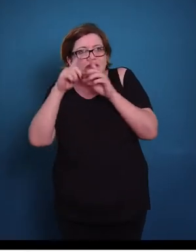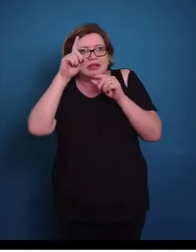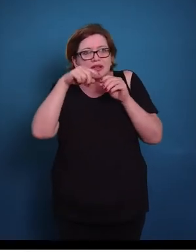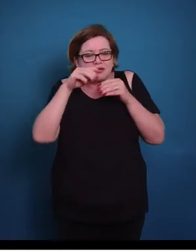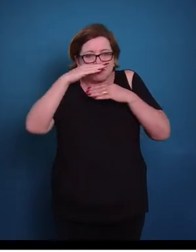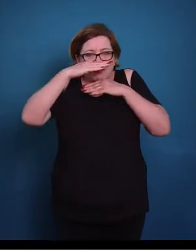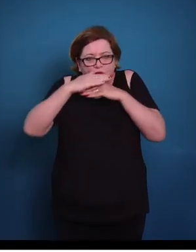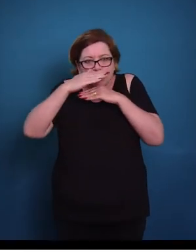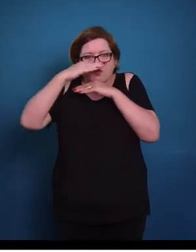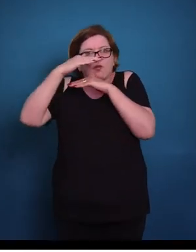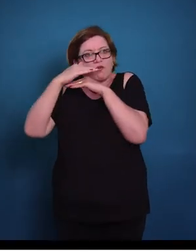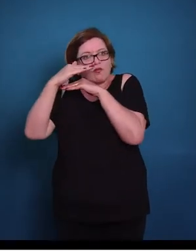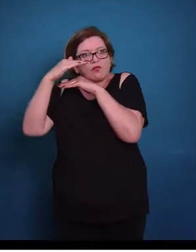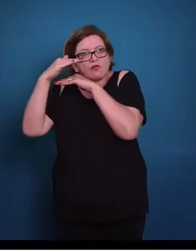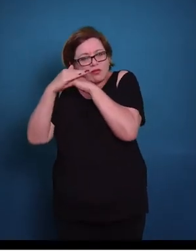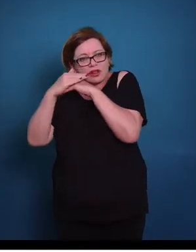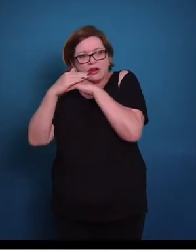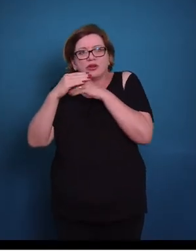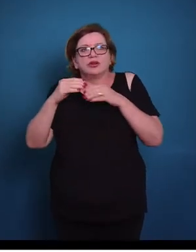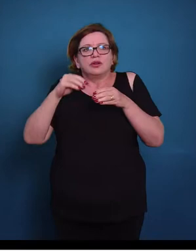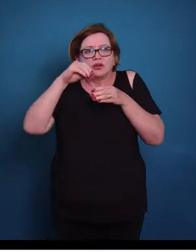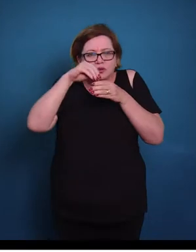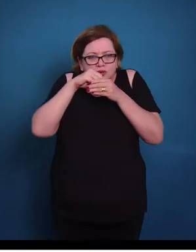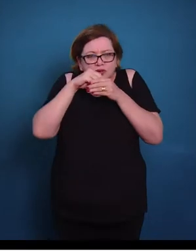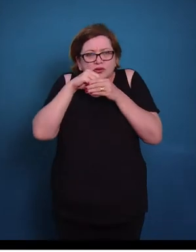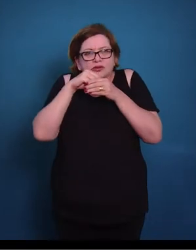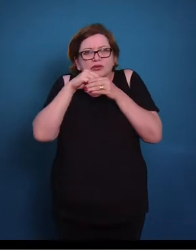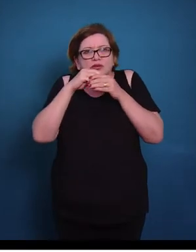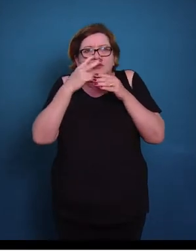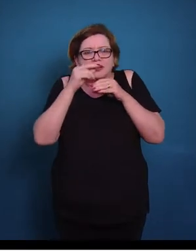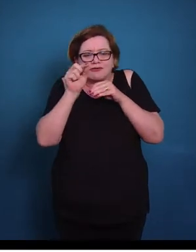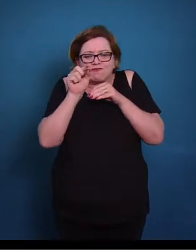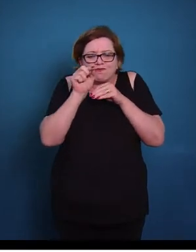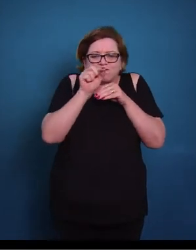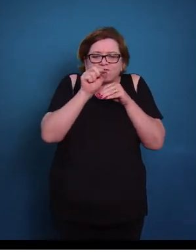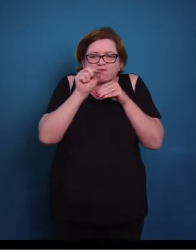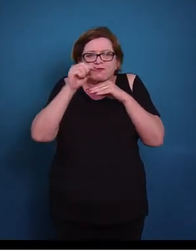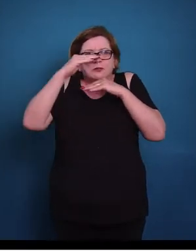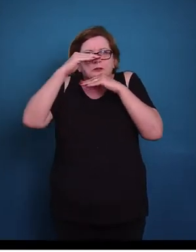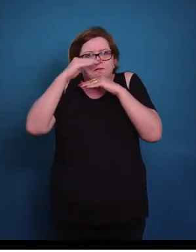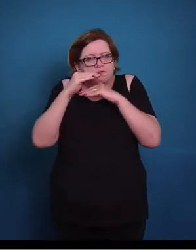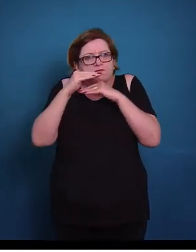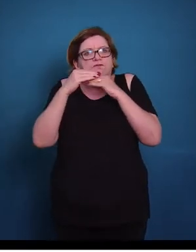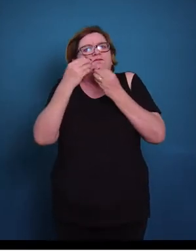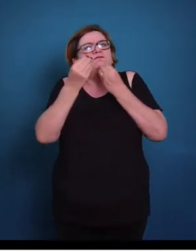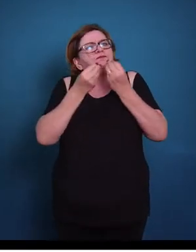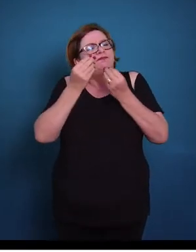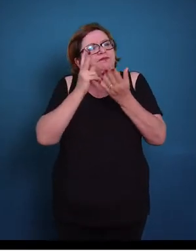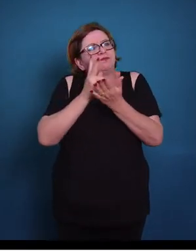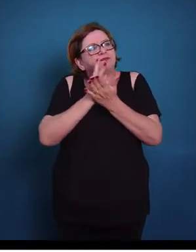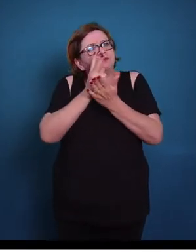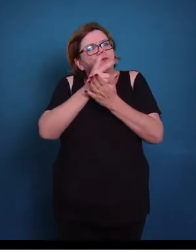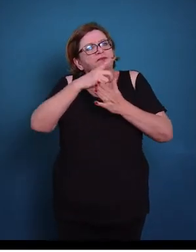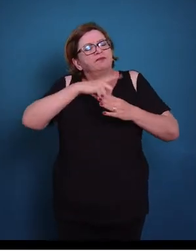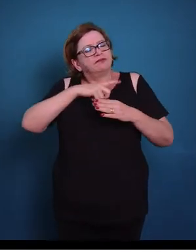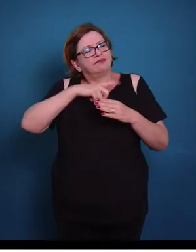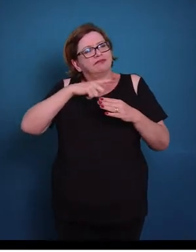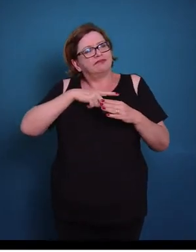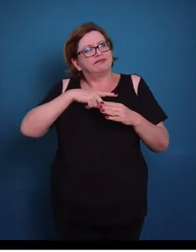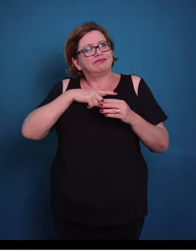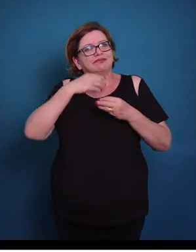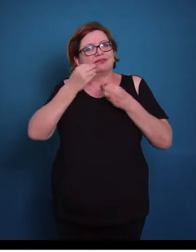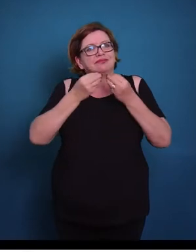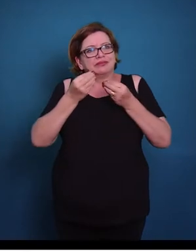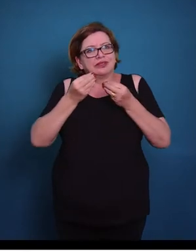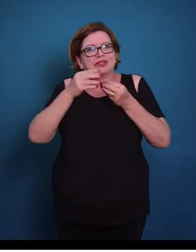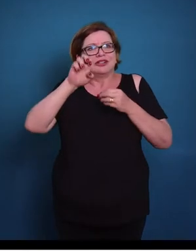camada achatada, então os núcleos vão aparecer achatados e geralmente nós vamos ter a presença desse tipo